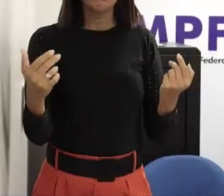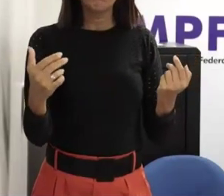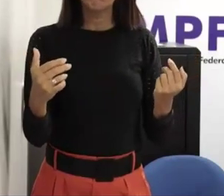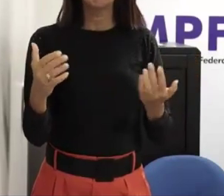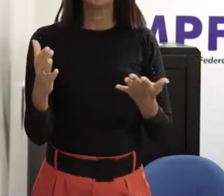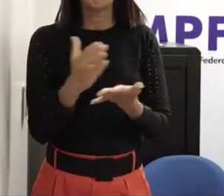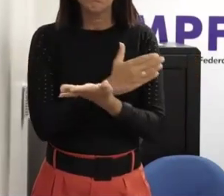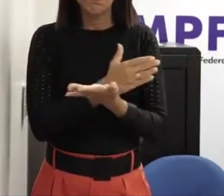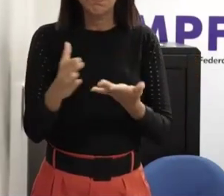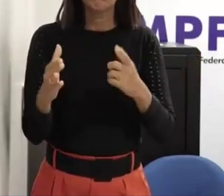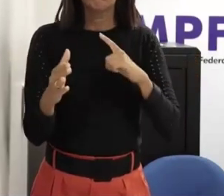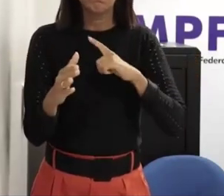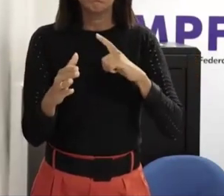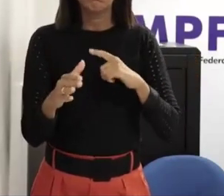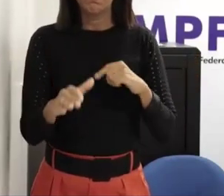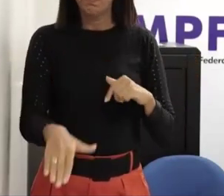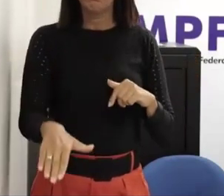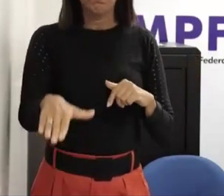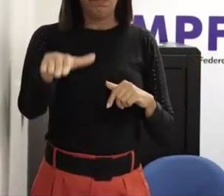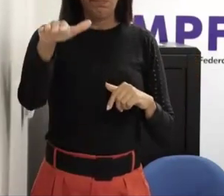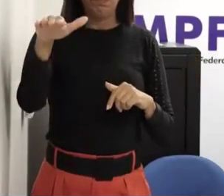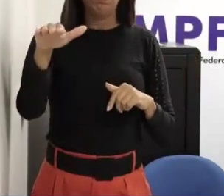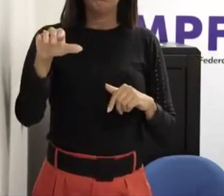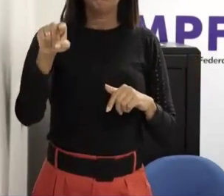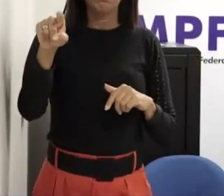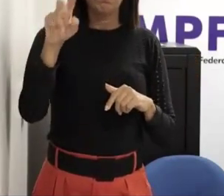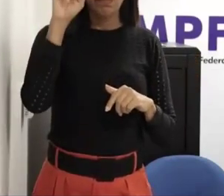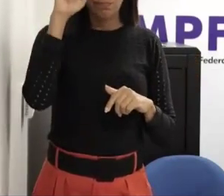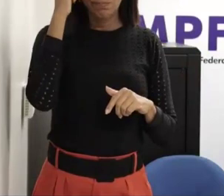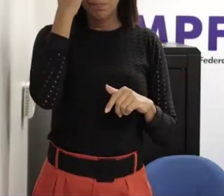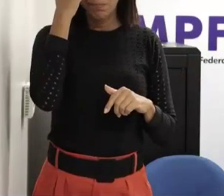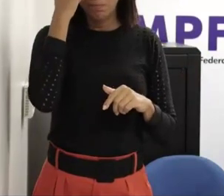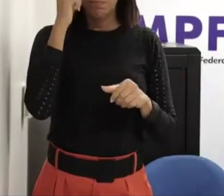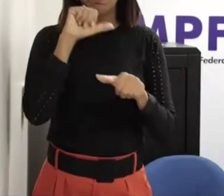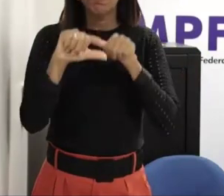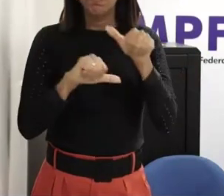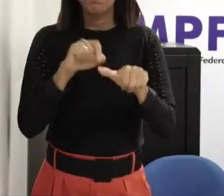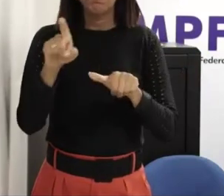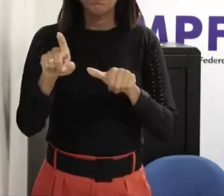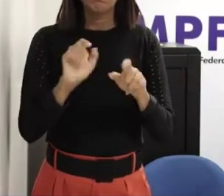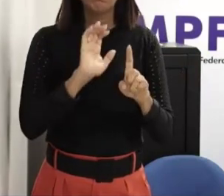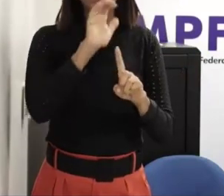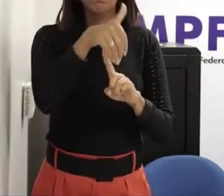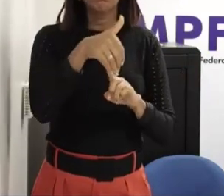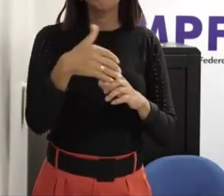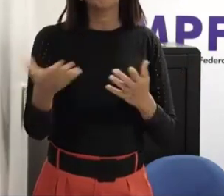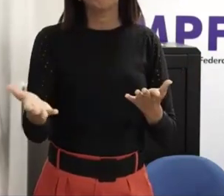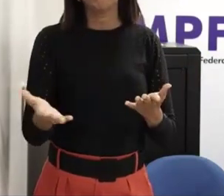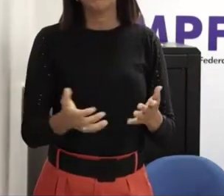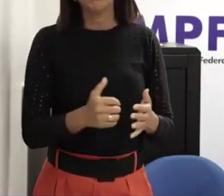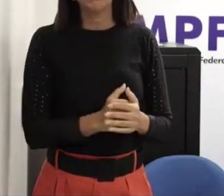prevalência muito grande dos abusadores adultos terem sofrido abuso quando criança é proporcionalmente muito maior né